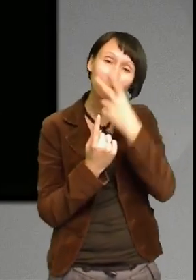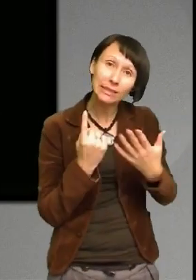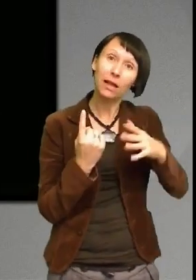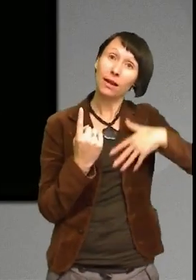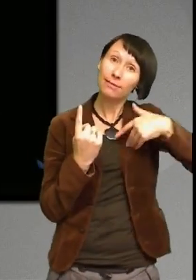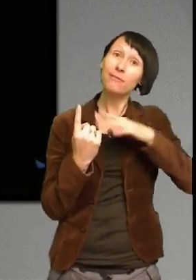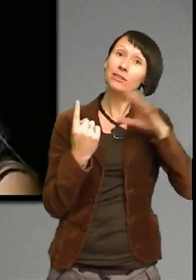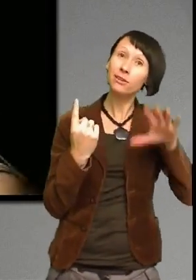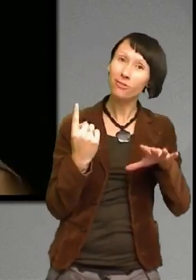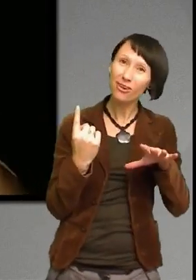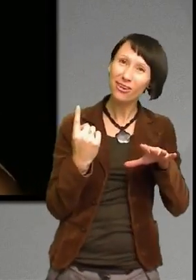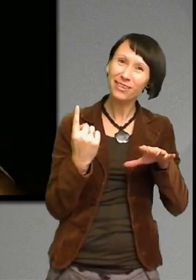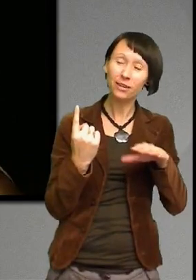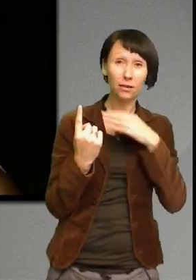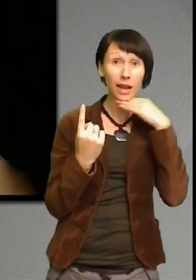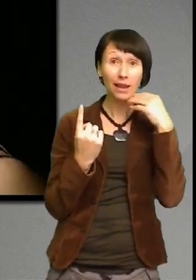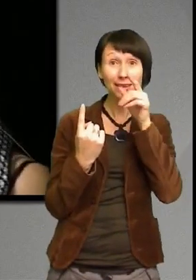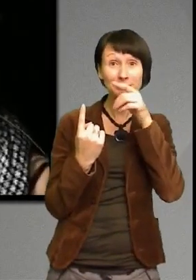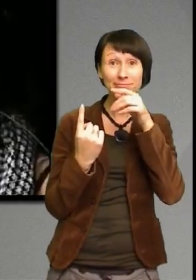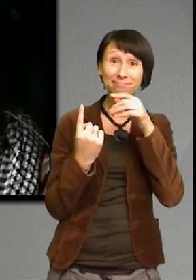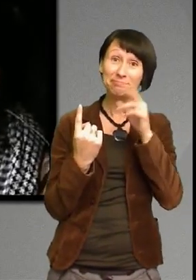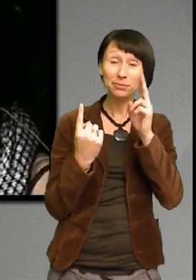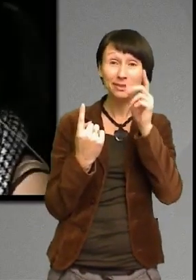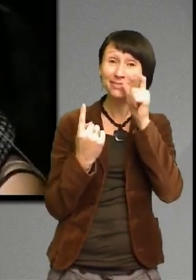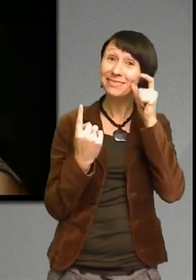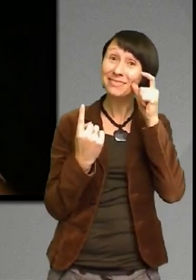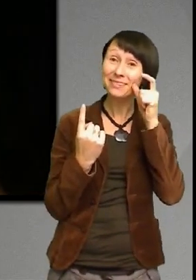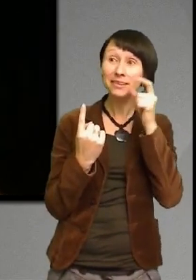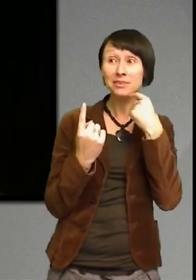Det räcker med att ge ett leende. Säga hej. Bara vara lite trevlig.